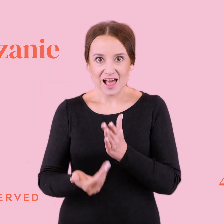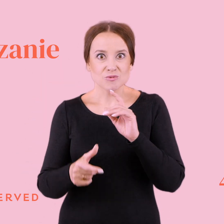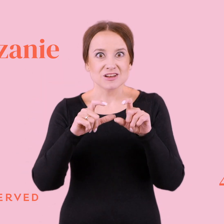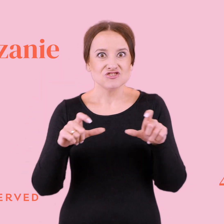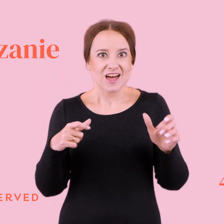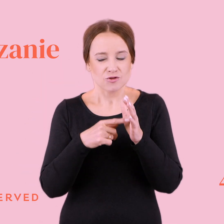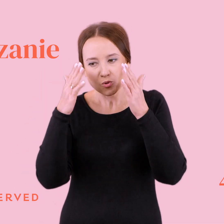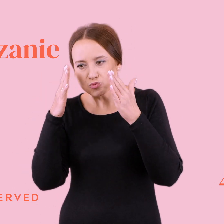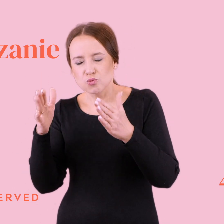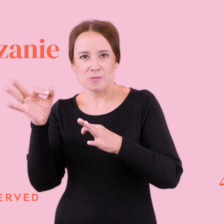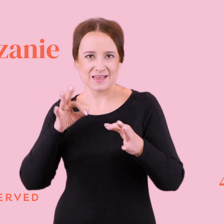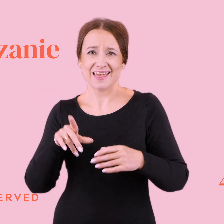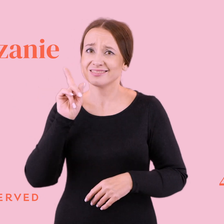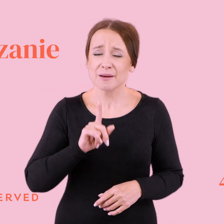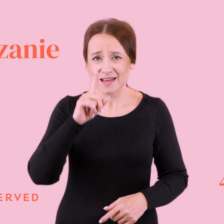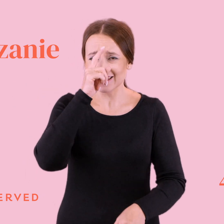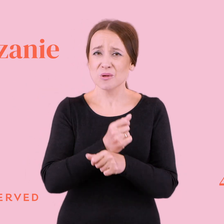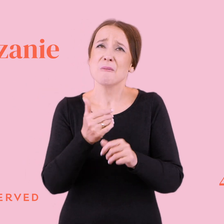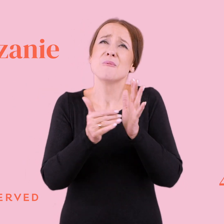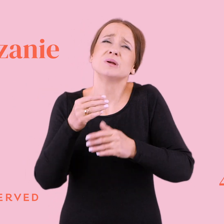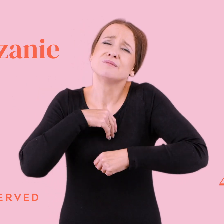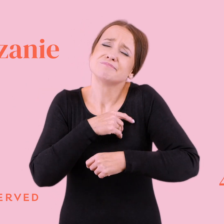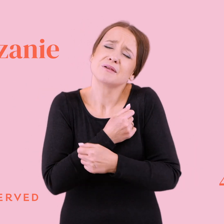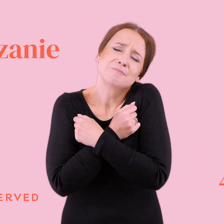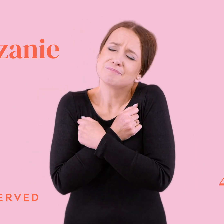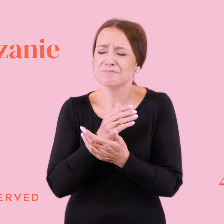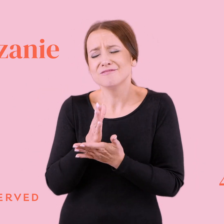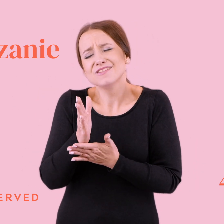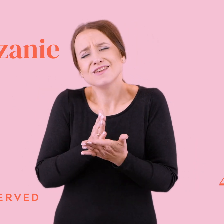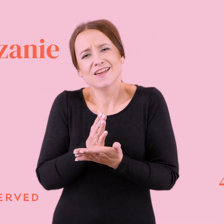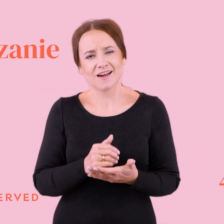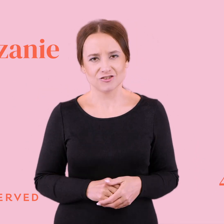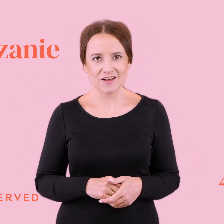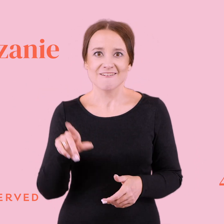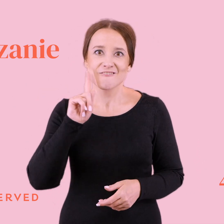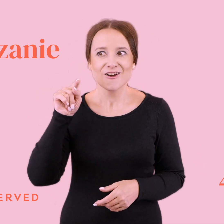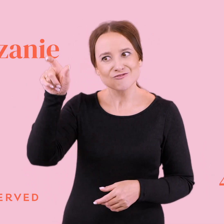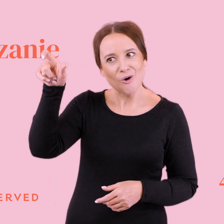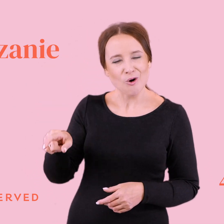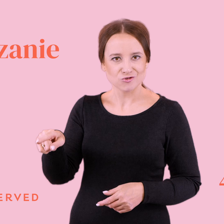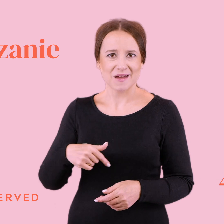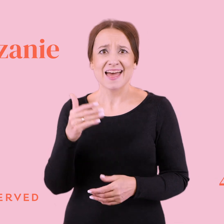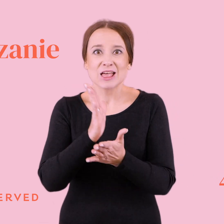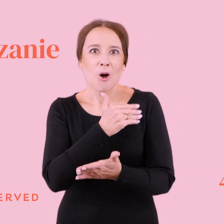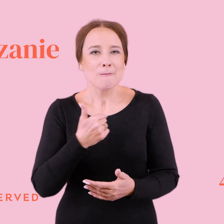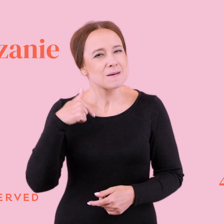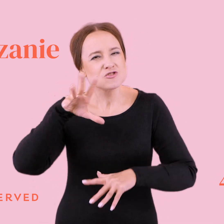historie. Ale naprawdę, idiotki z tej potrzeby miłości, z tej wiary, że to jest właśnie ta osoba. Tylko my musimy być cierpliwi, że